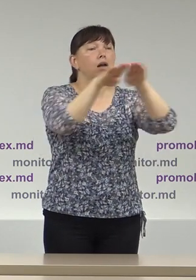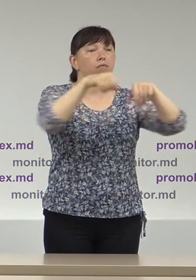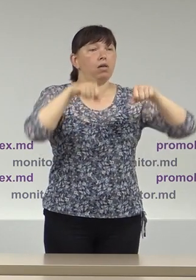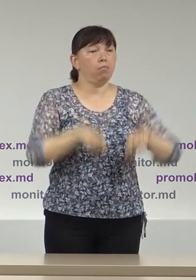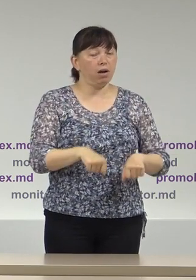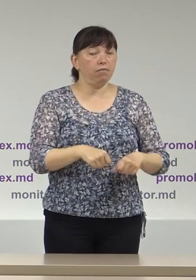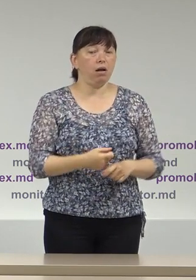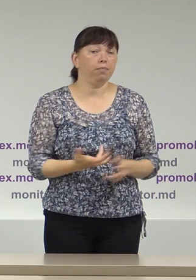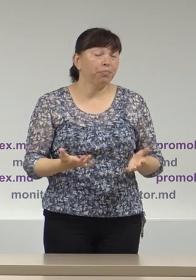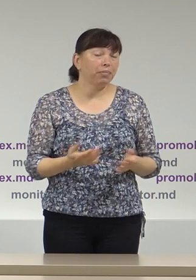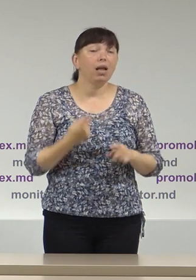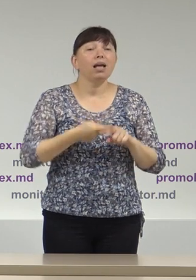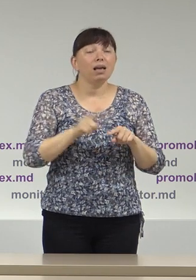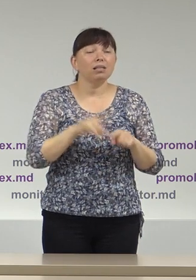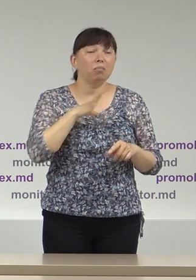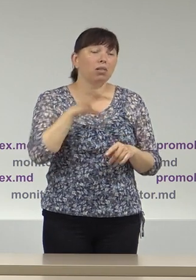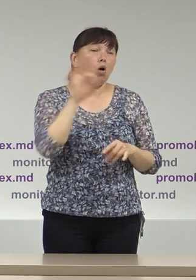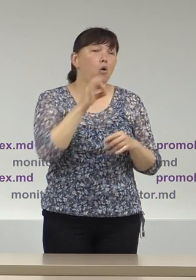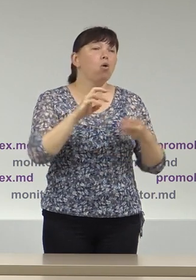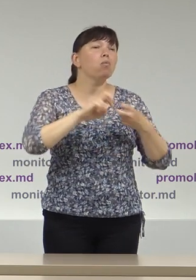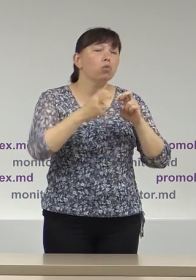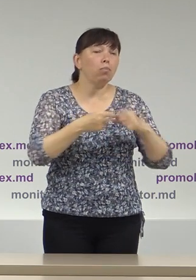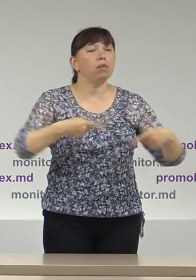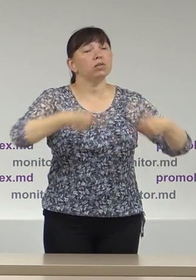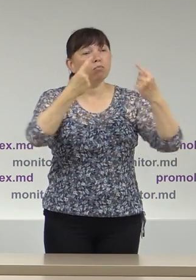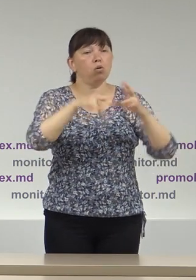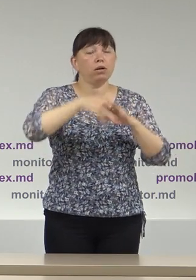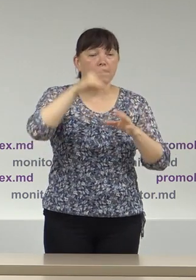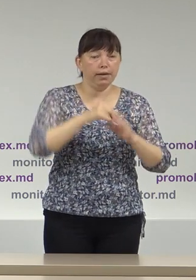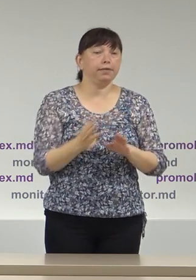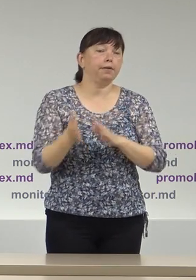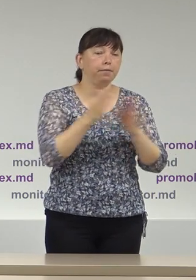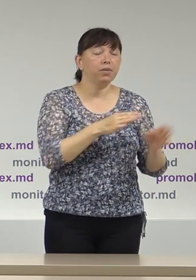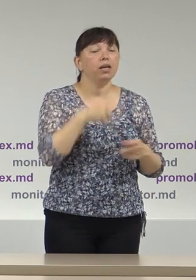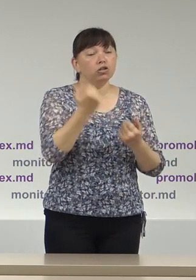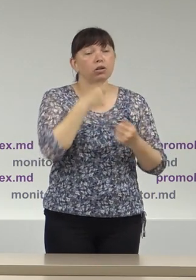Acestea au fost despre litigii electorale, câteva cuvinte despre Registrul